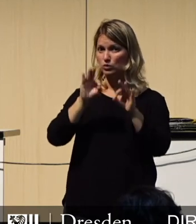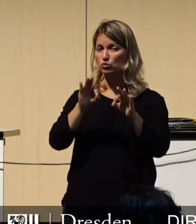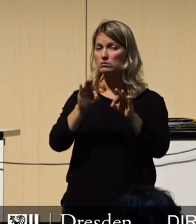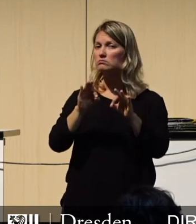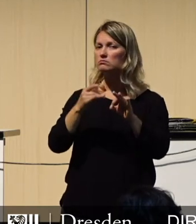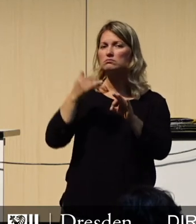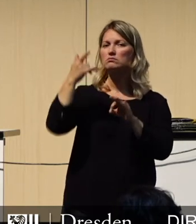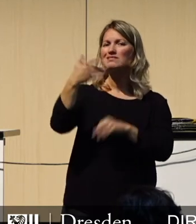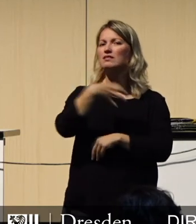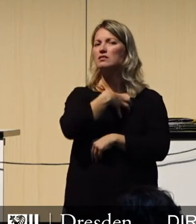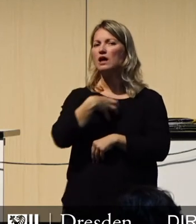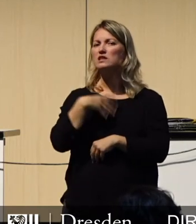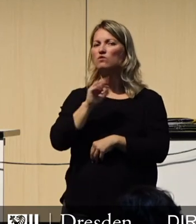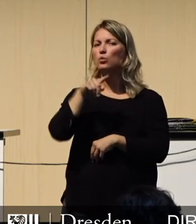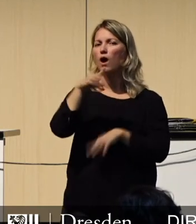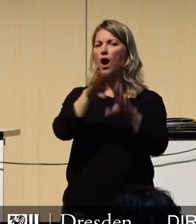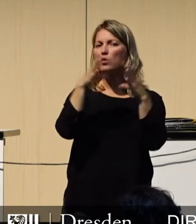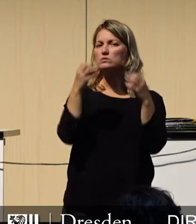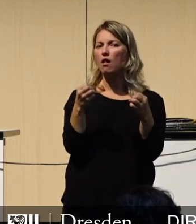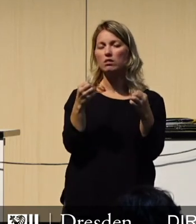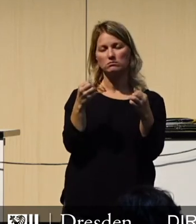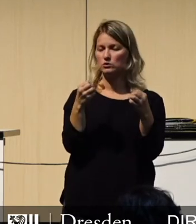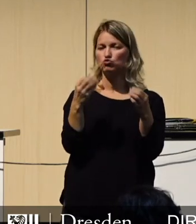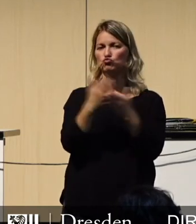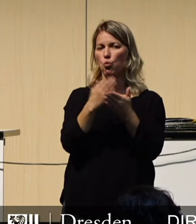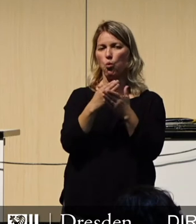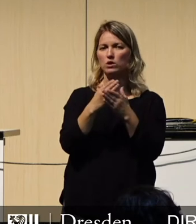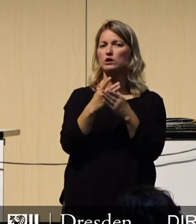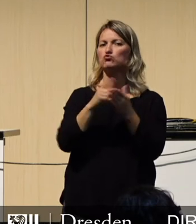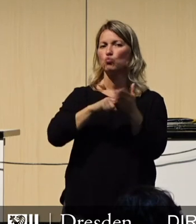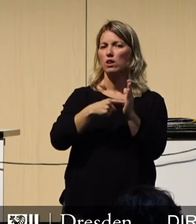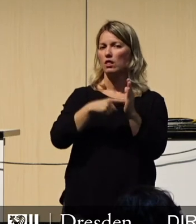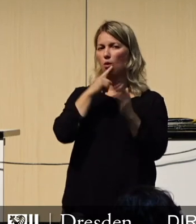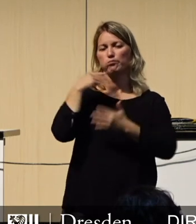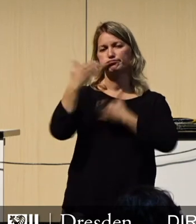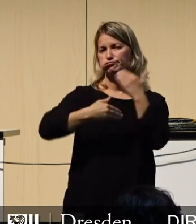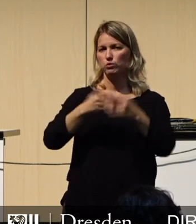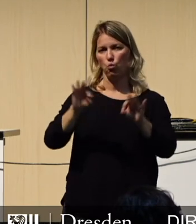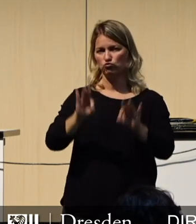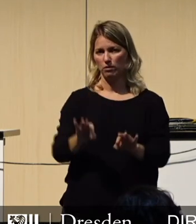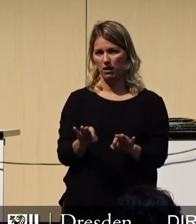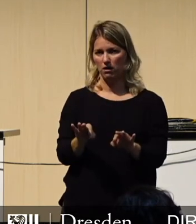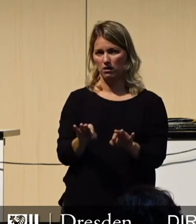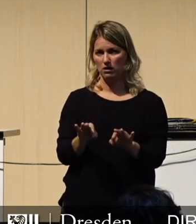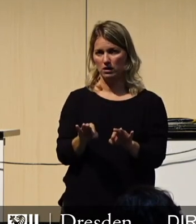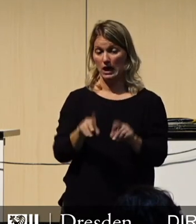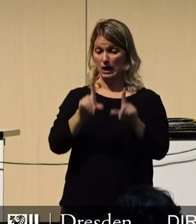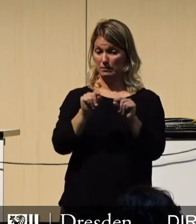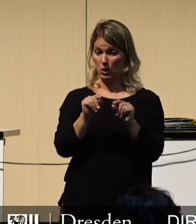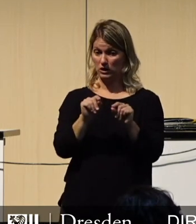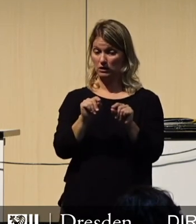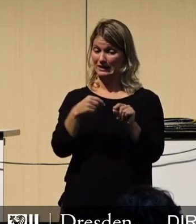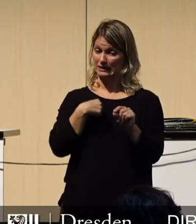kommenden Haushalten unweigerlich in eine Schuldenspirale begeben. Aus meiner Sicht bedeutet Verantwortung,